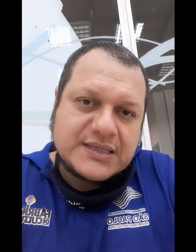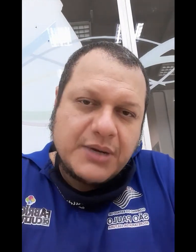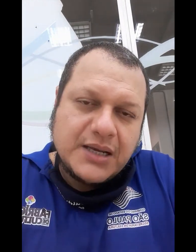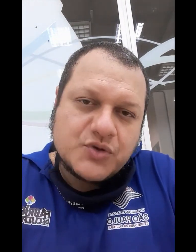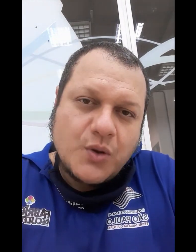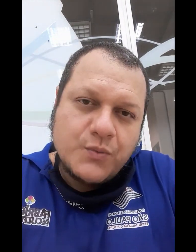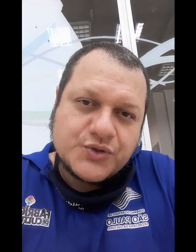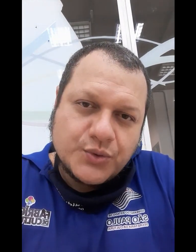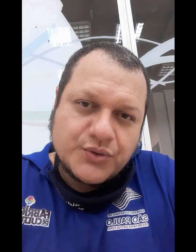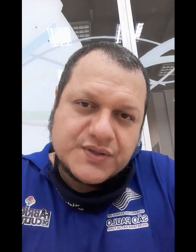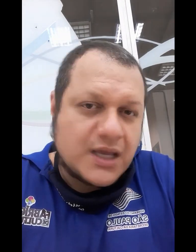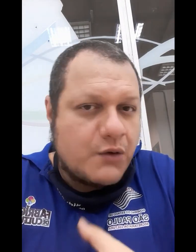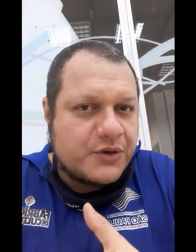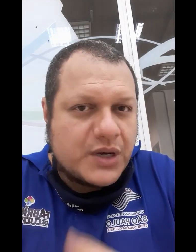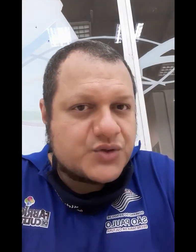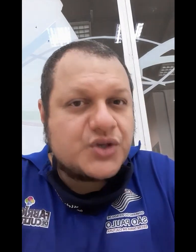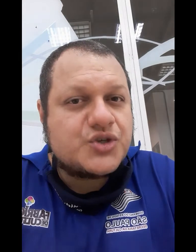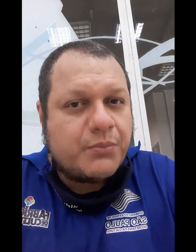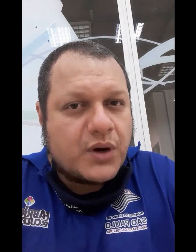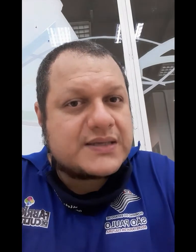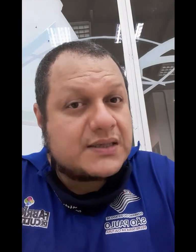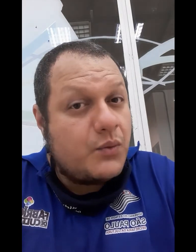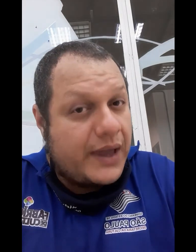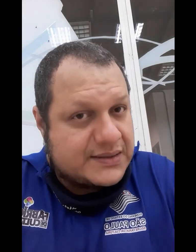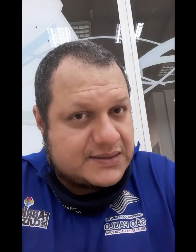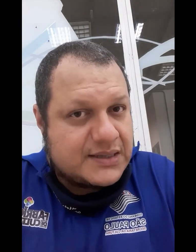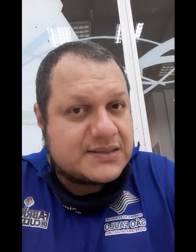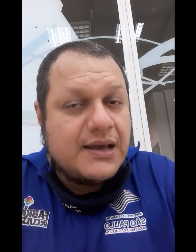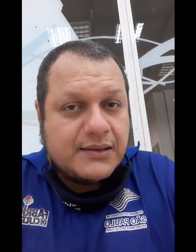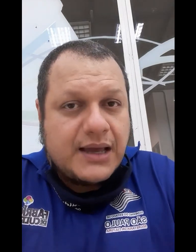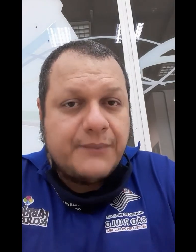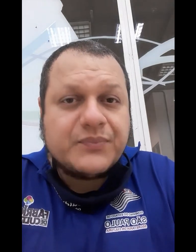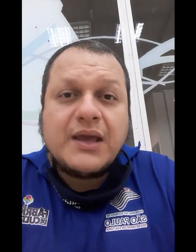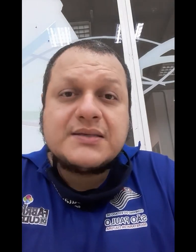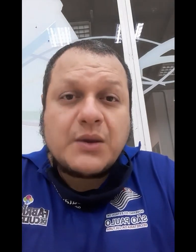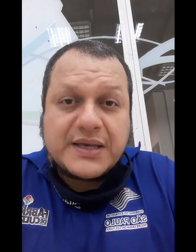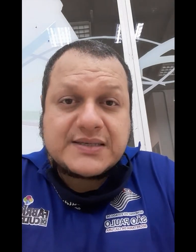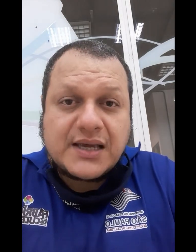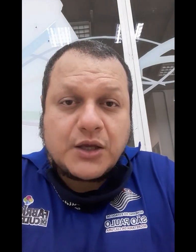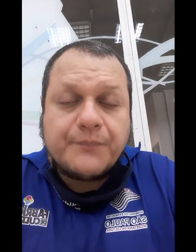trabalhamos com os surdos. Que configurações de boca são essas? Tá? São essas aqui, ó.